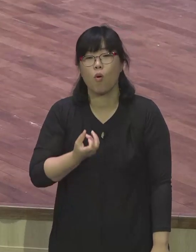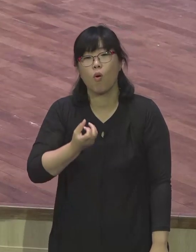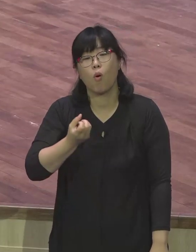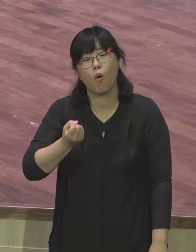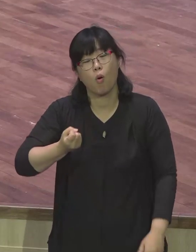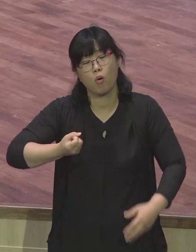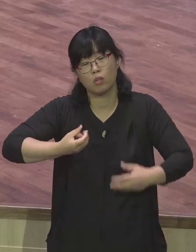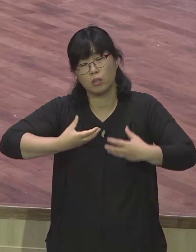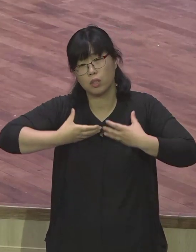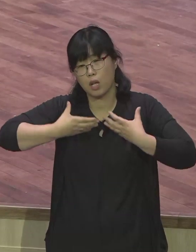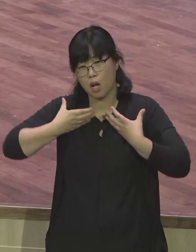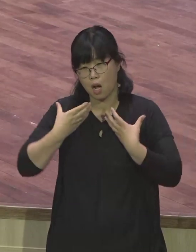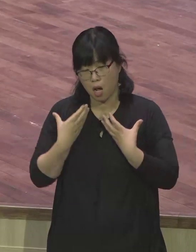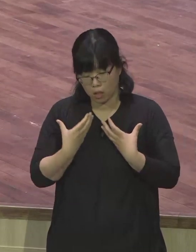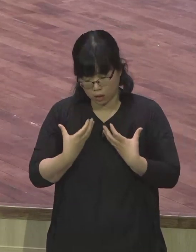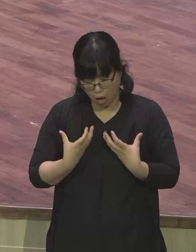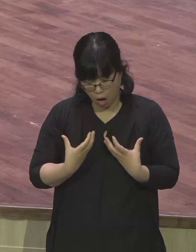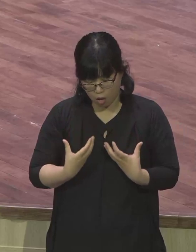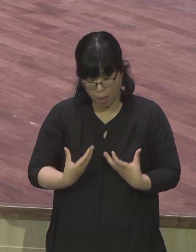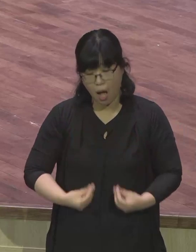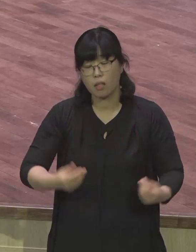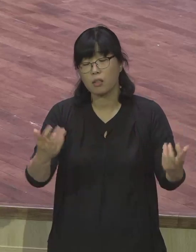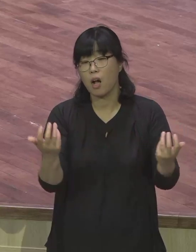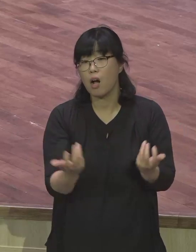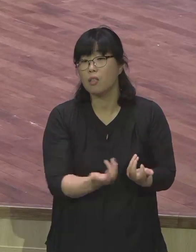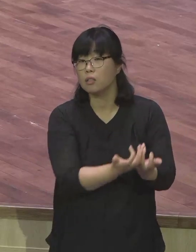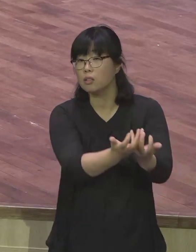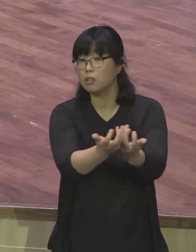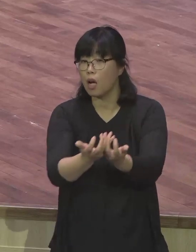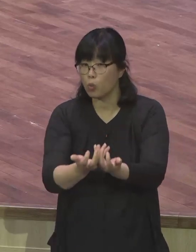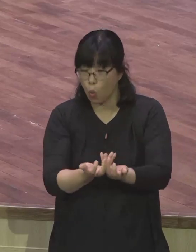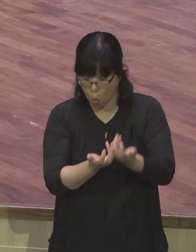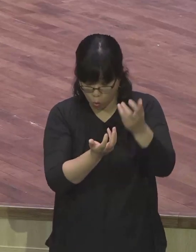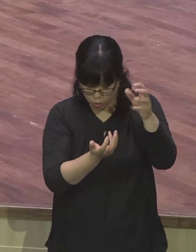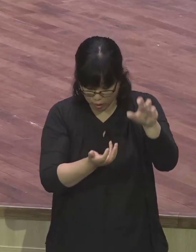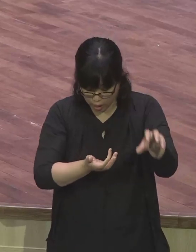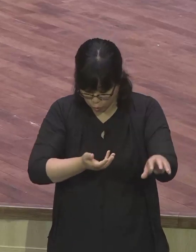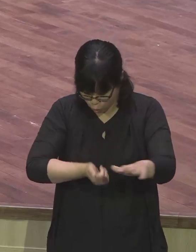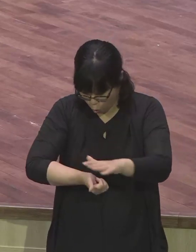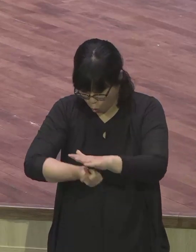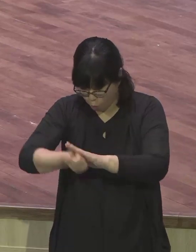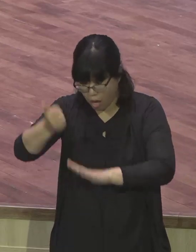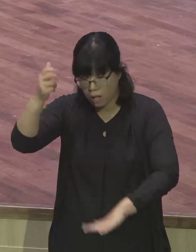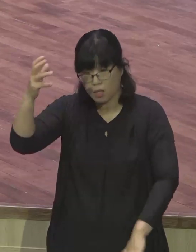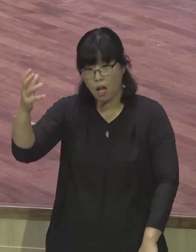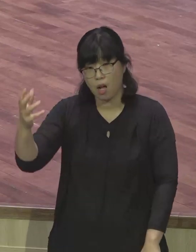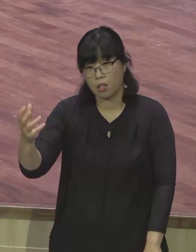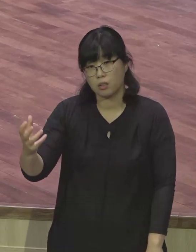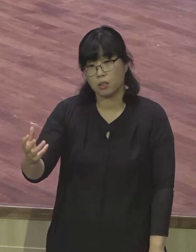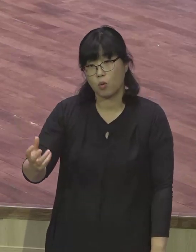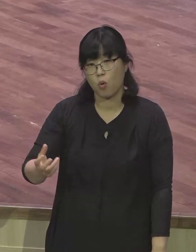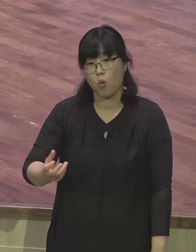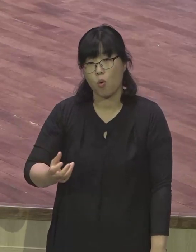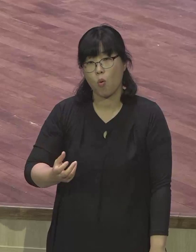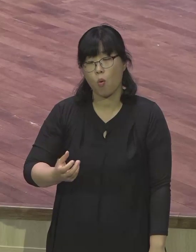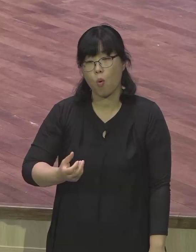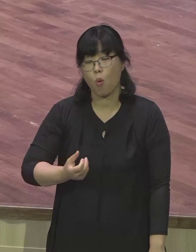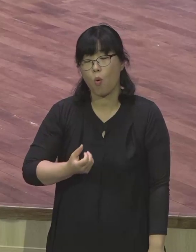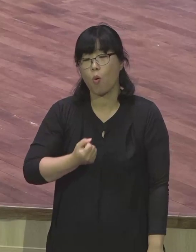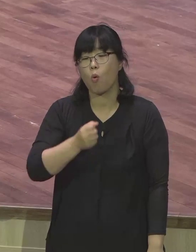꼭 퍼지고 내 속에 가시가 꼭 퍼지고